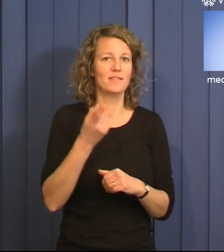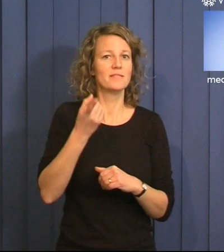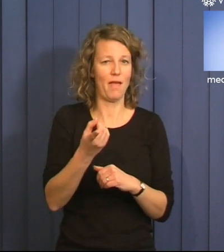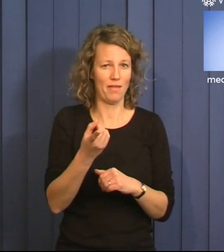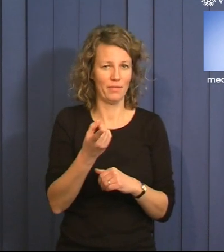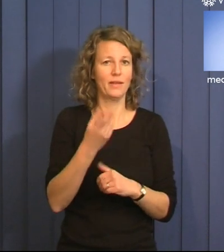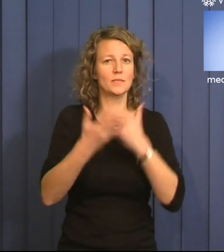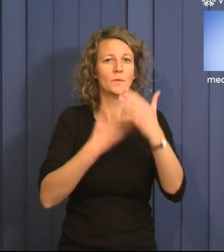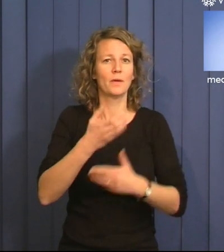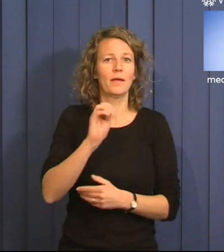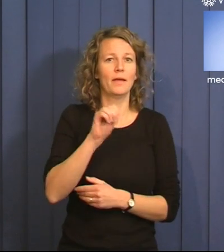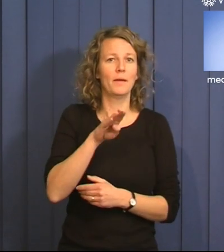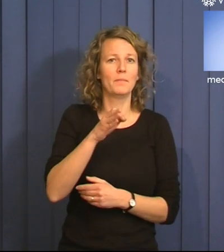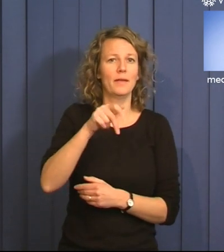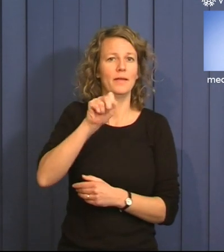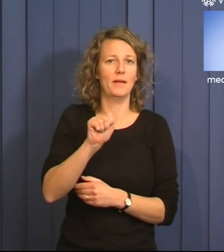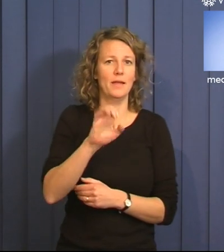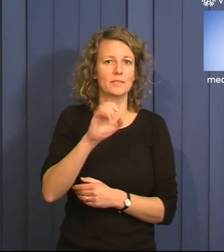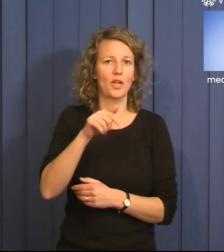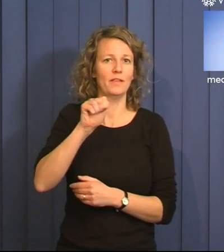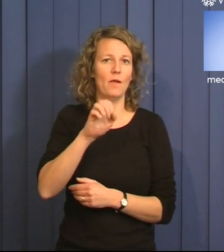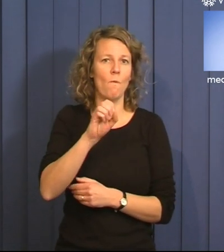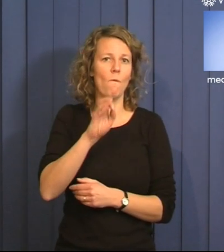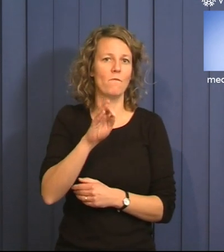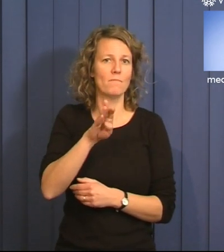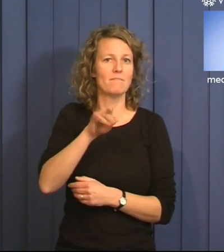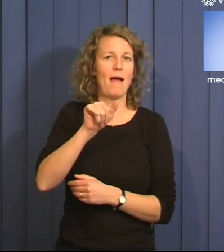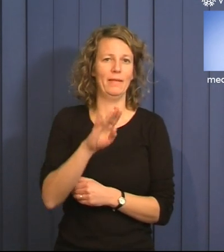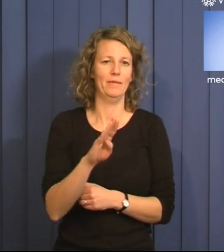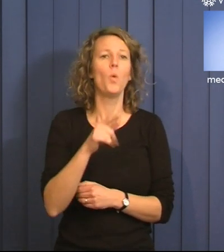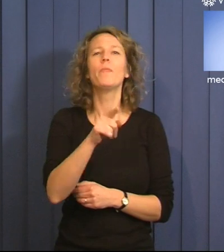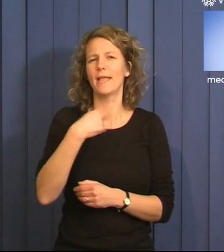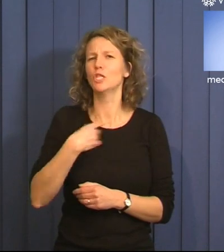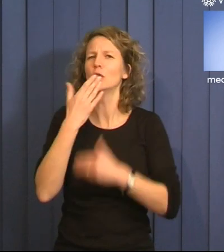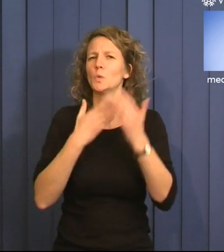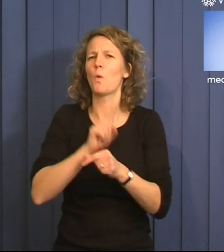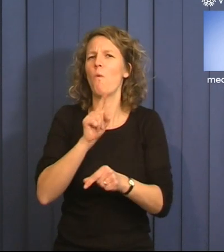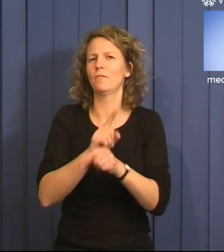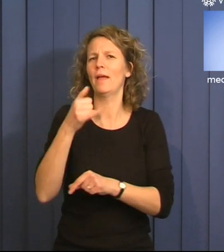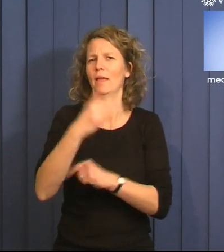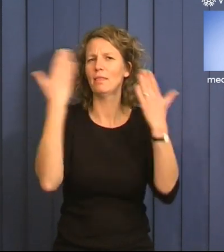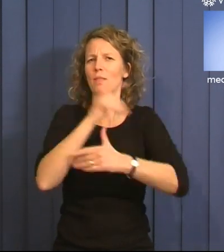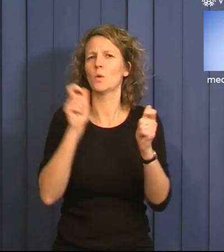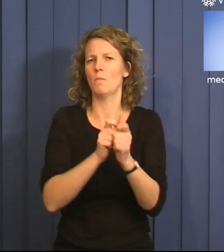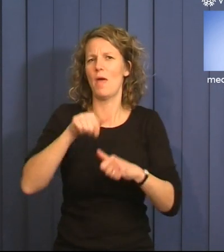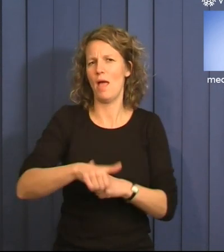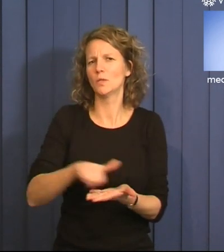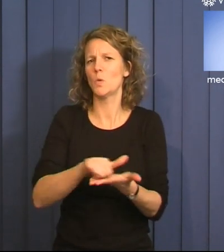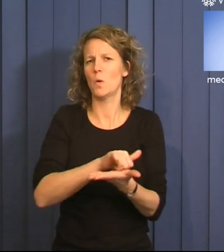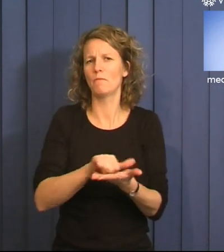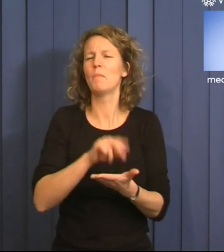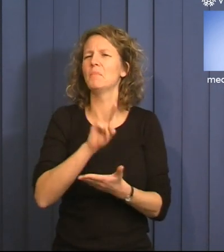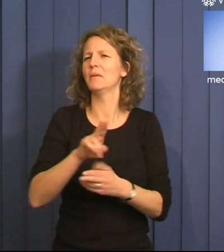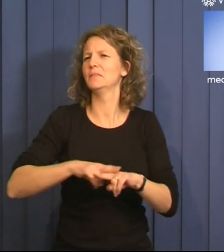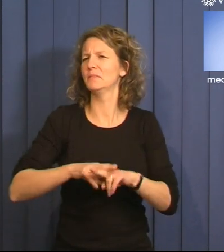Det där var Empire State of Mind med Jay-Z. Och den låten vråla högt till på nattklubbarna just nu. Den är helt enkelt New